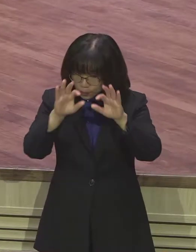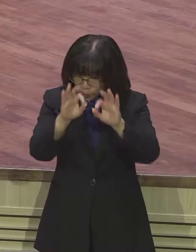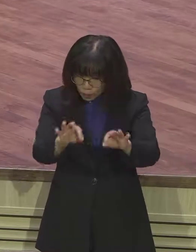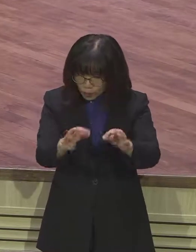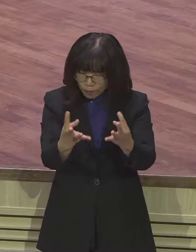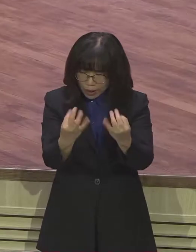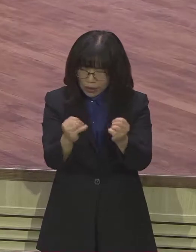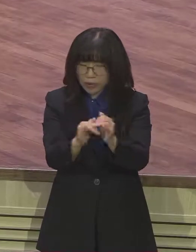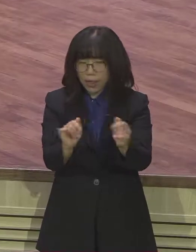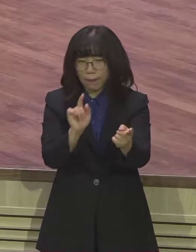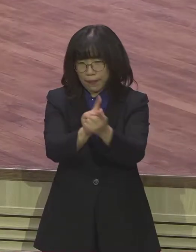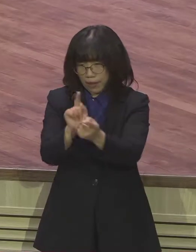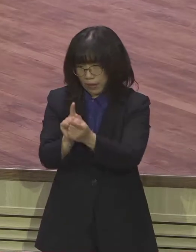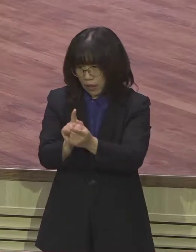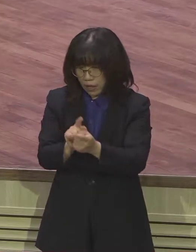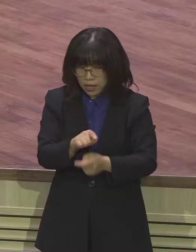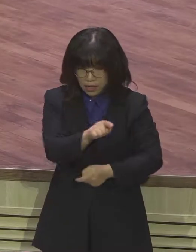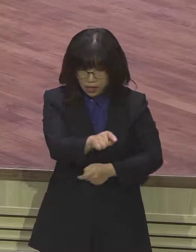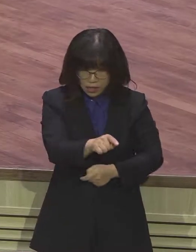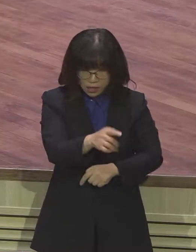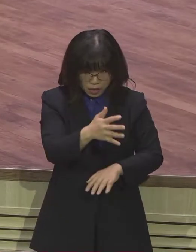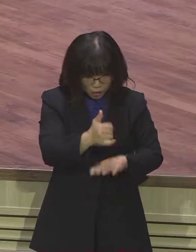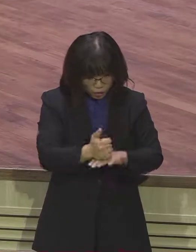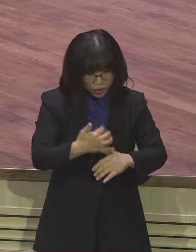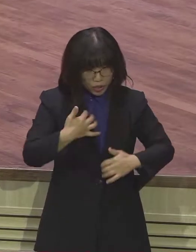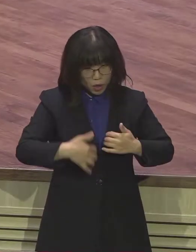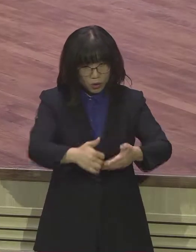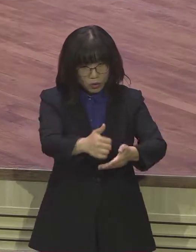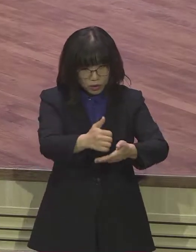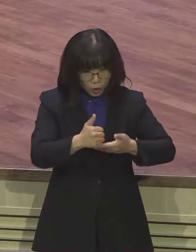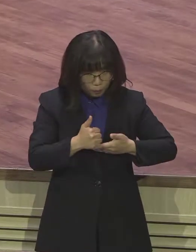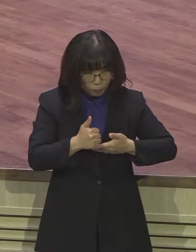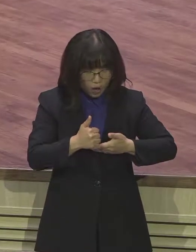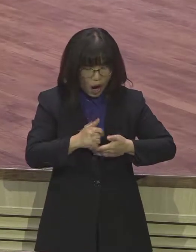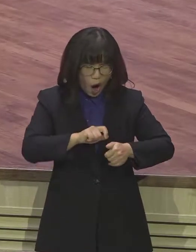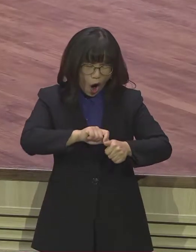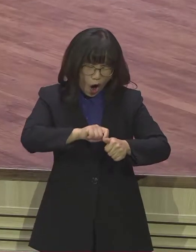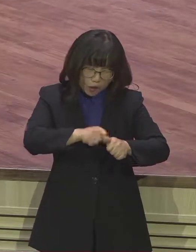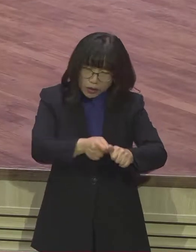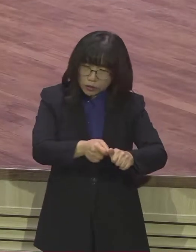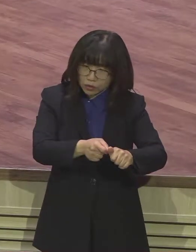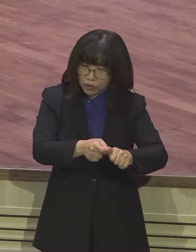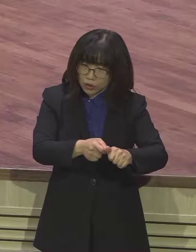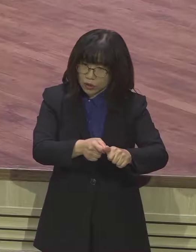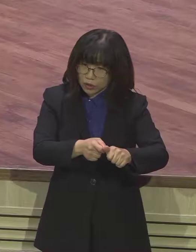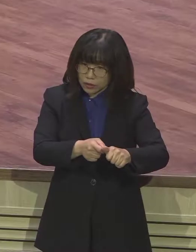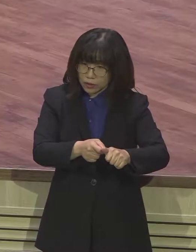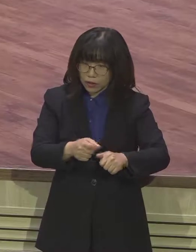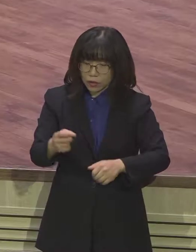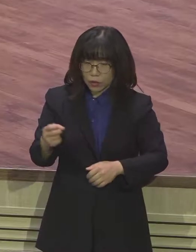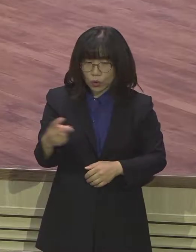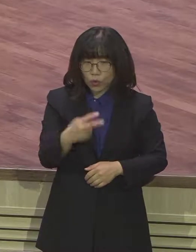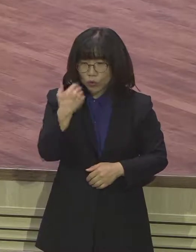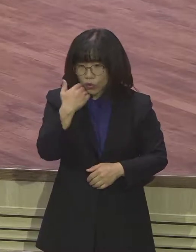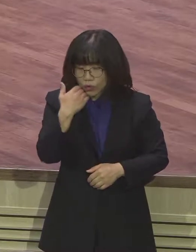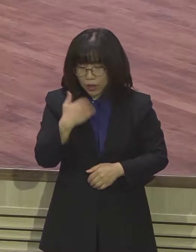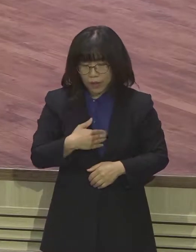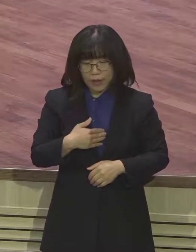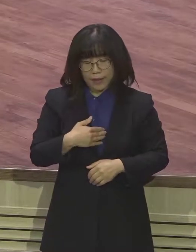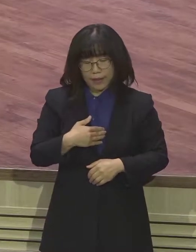영접을 당하시는 분도 있고요 영접을 해 주시는 분도 있고 그리고 정말 영접을 하시는 분이